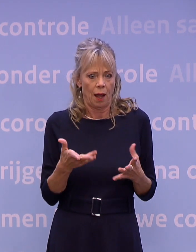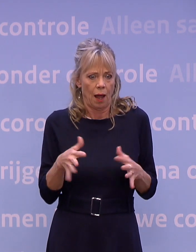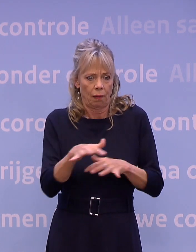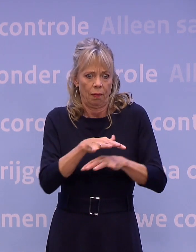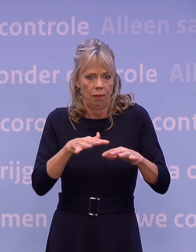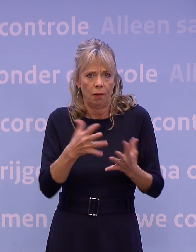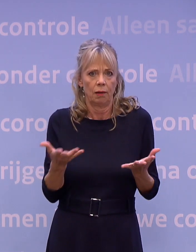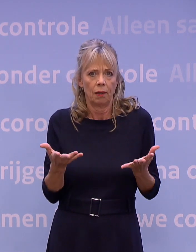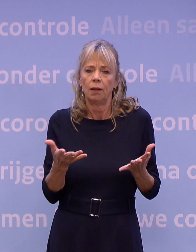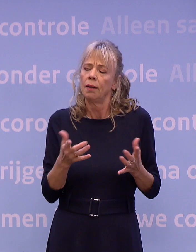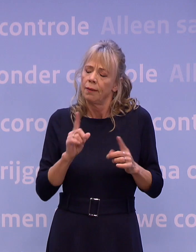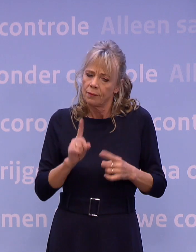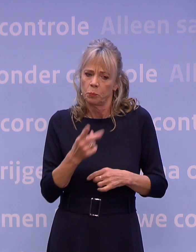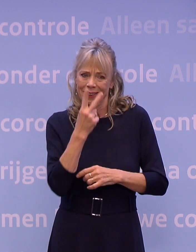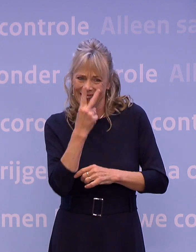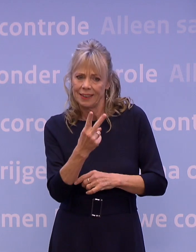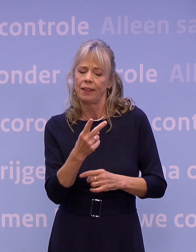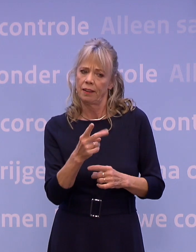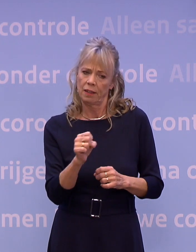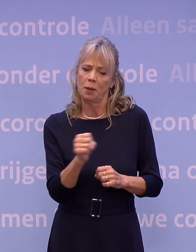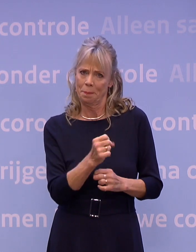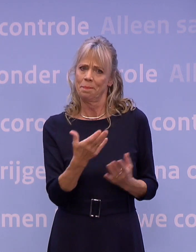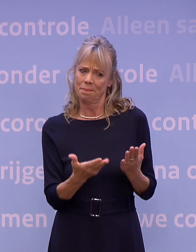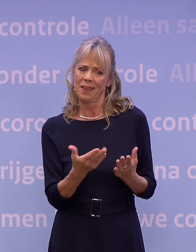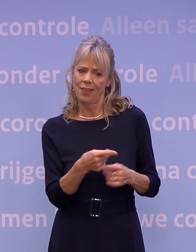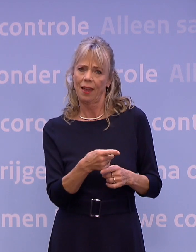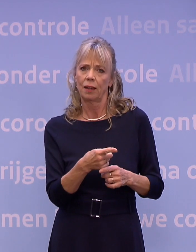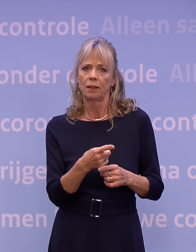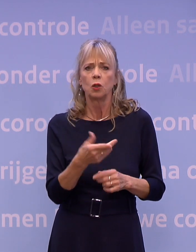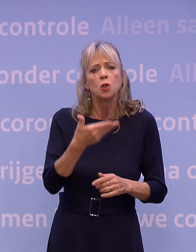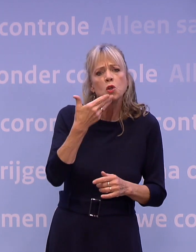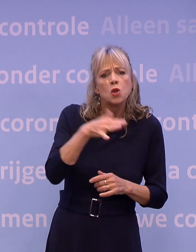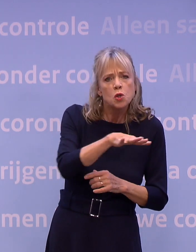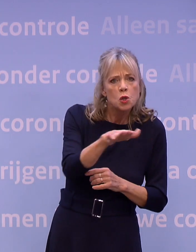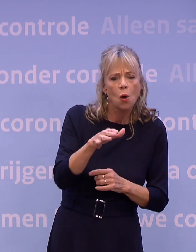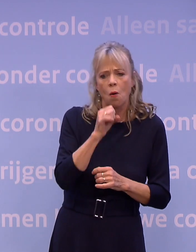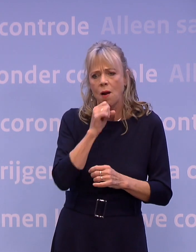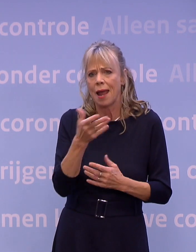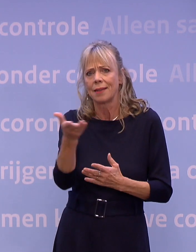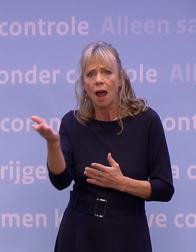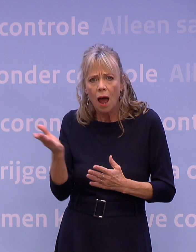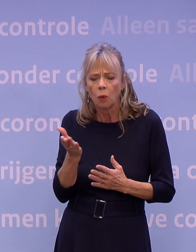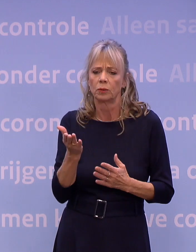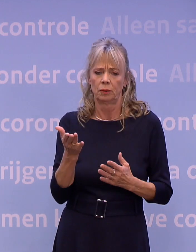blijven zien en die moeten we blijven meewegen. Jong en oud zijn hierdoor hard geraakt.